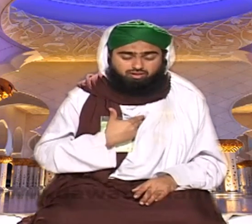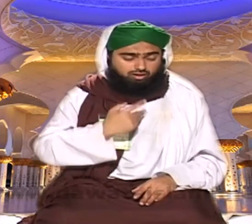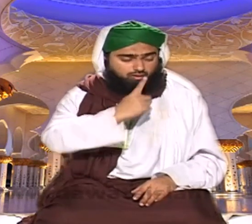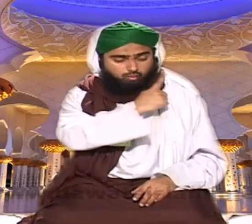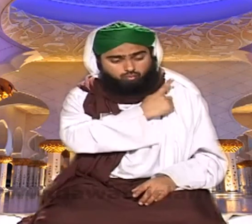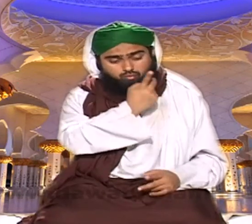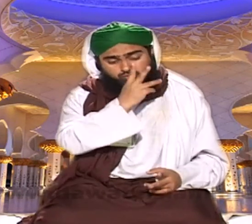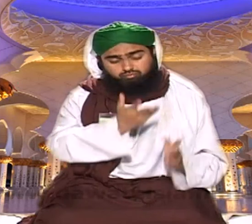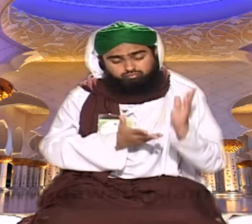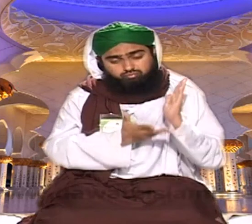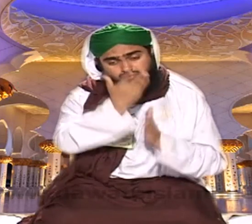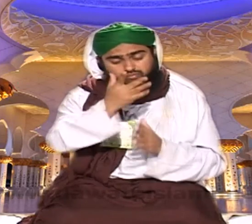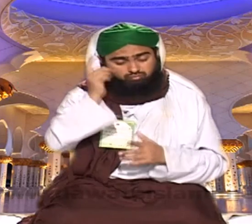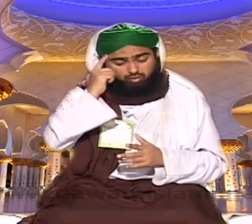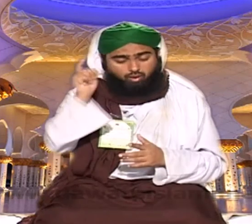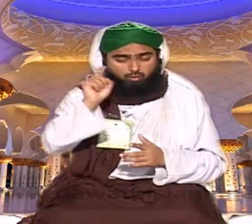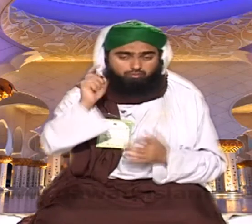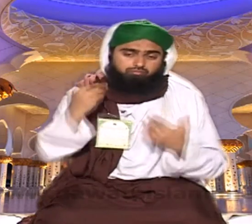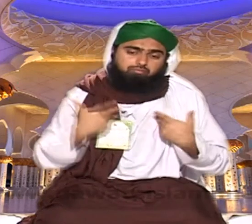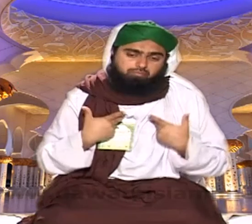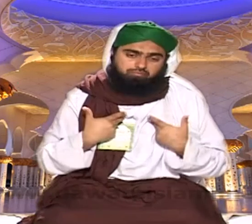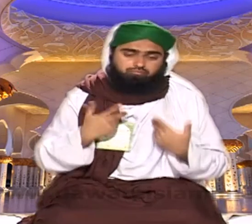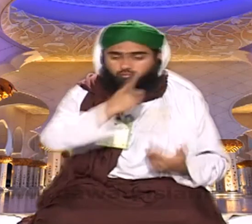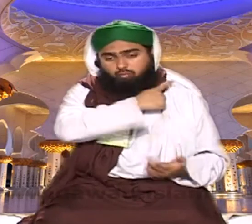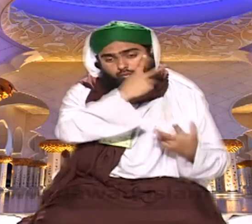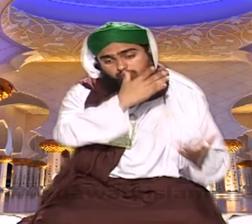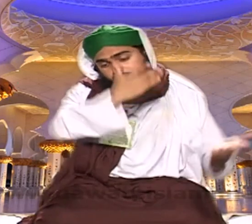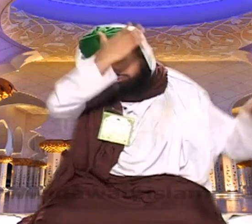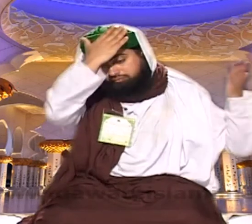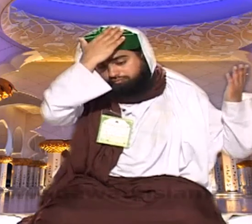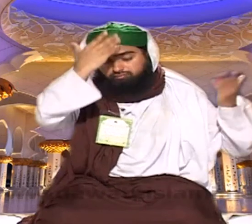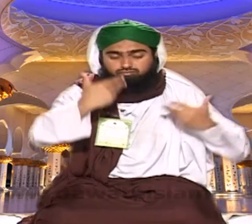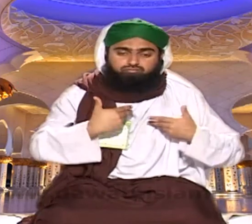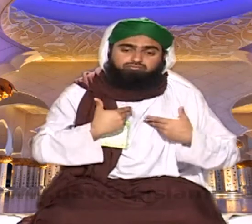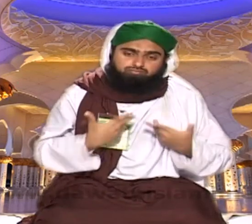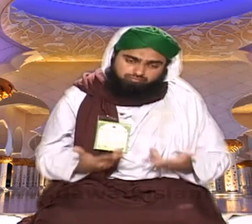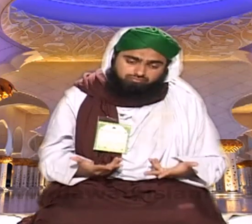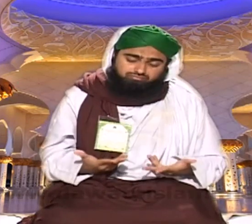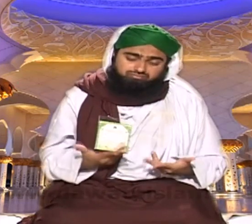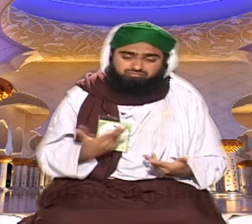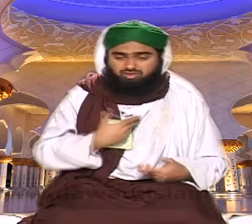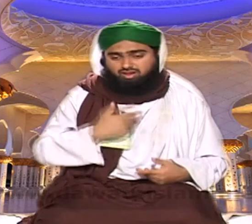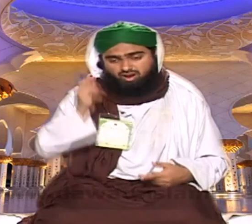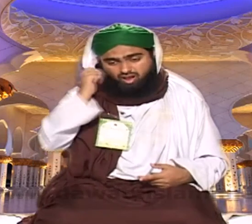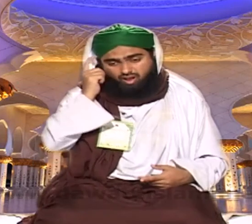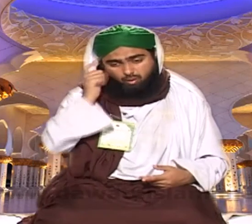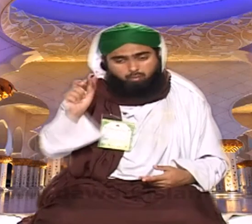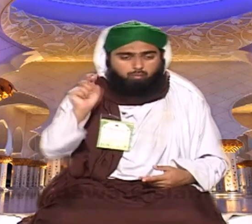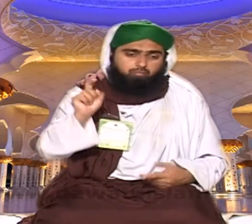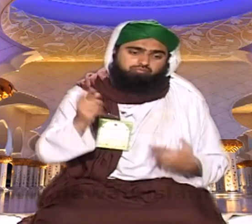کہ حسیان کا ڈھیر میرا سب سے بڑا ہے گناہ میرے زیادہ ہے تو میرا حافظہ بہت کمزور ہوتا ہے تو میں نے یہ ڈائریہ تین چار ڈائریہ اپنے مدر کیا میں